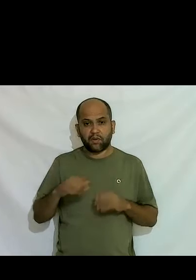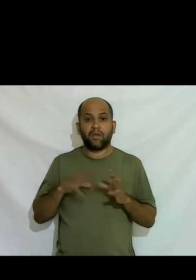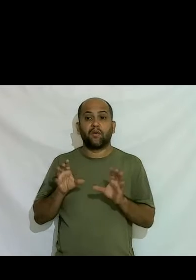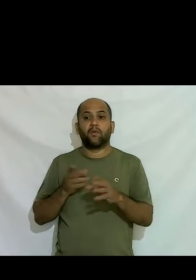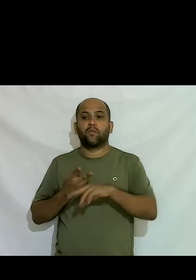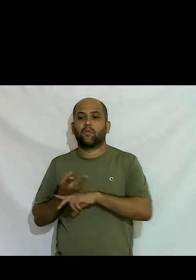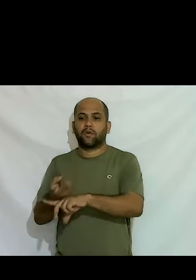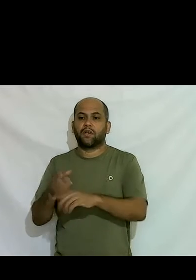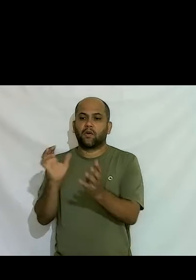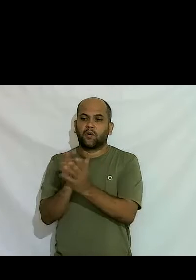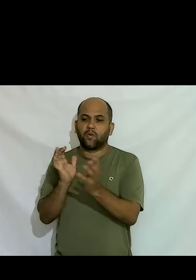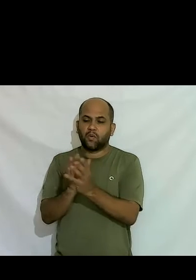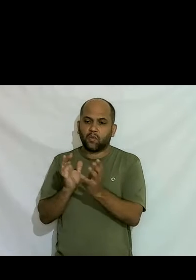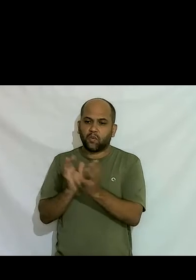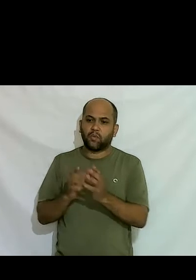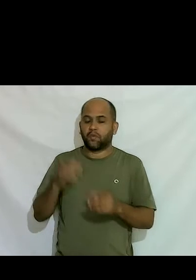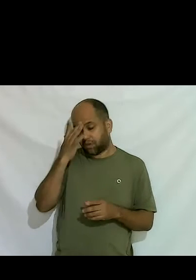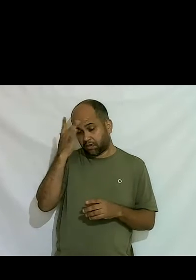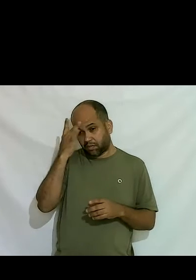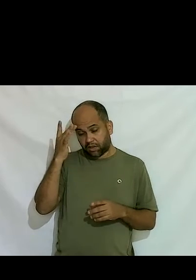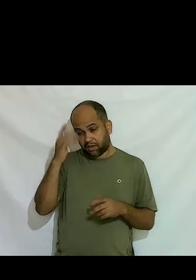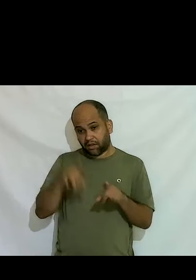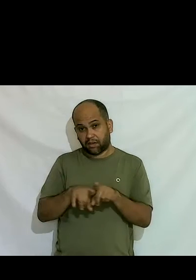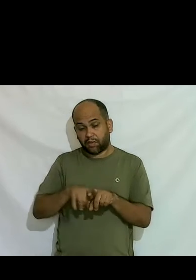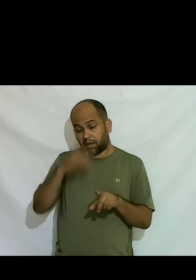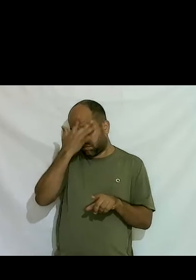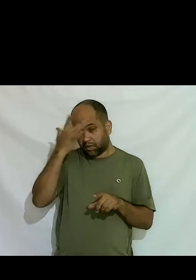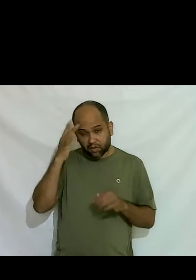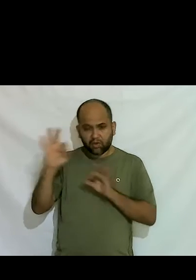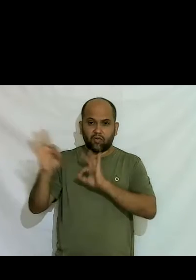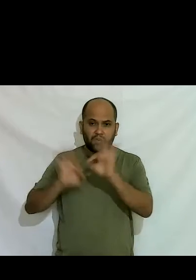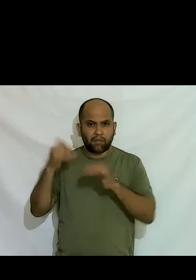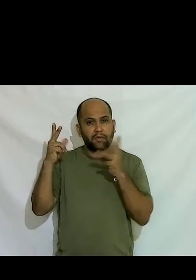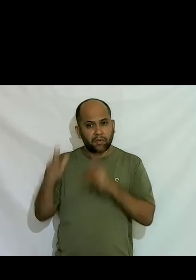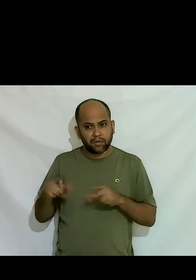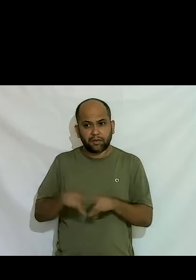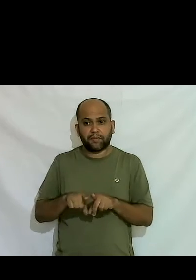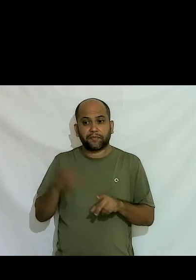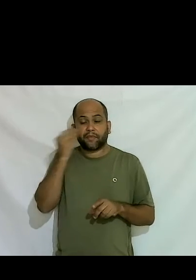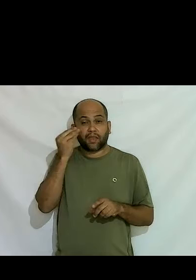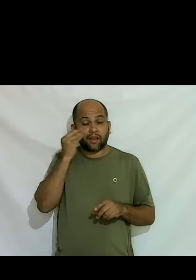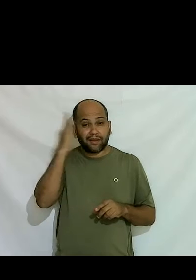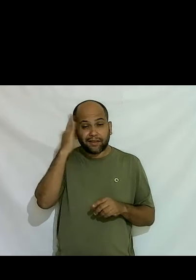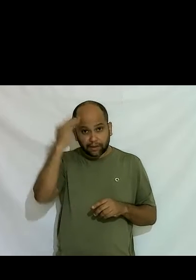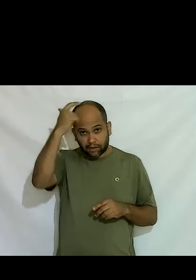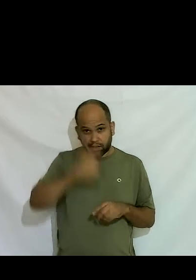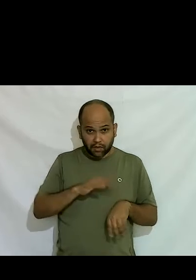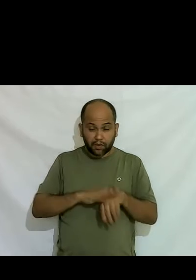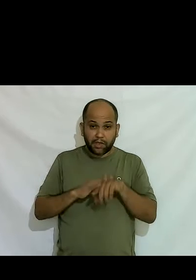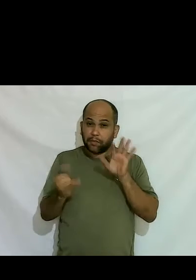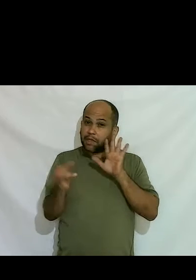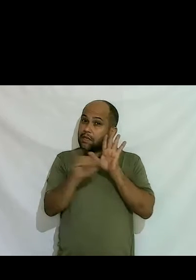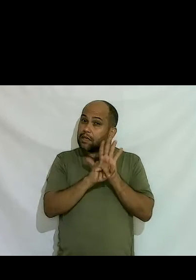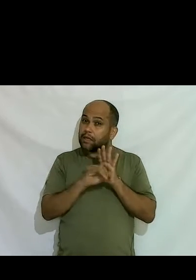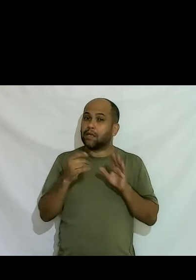crossdressers né pessoas que se montavam também e tal eu tava tentando entender o que eu era ainda né havia